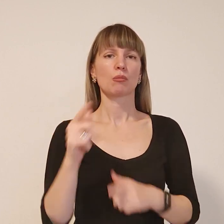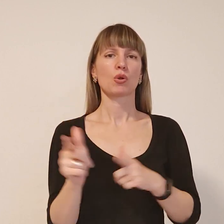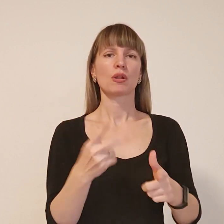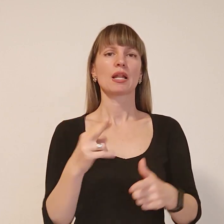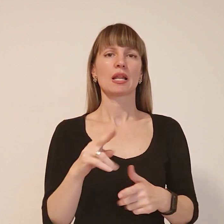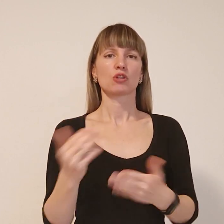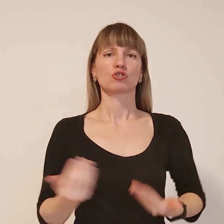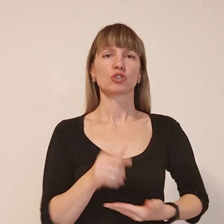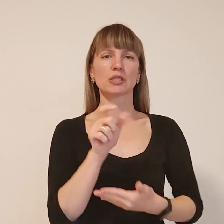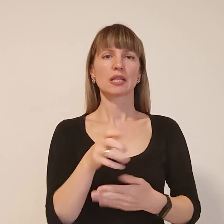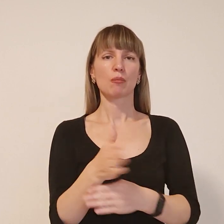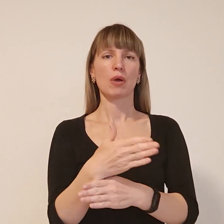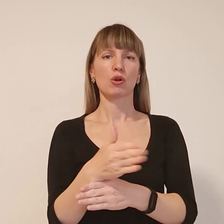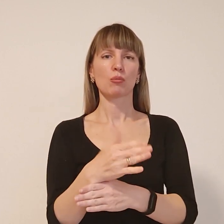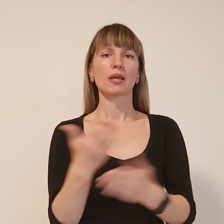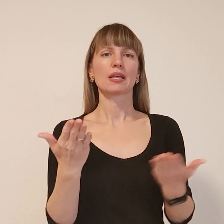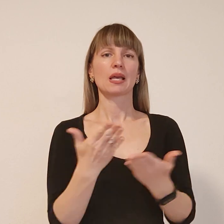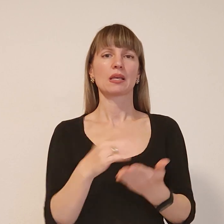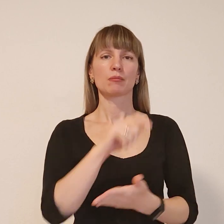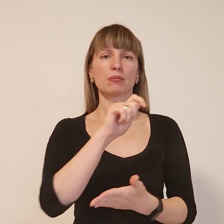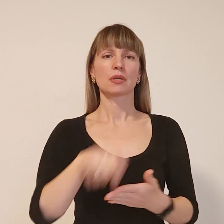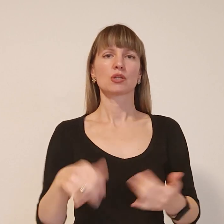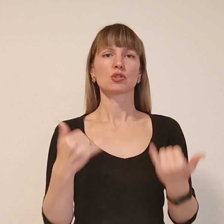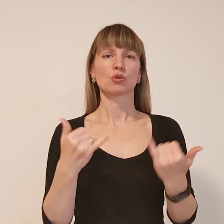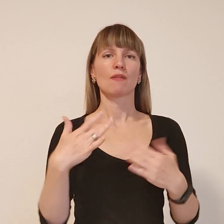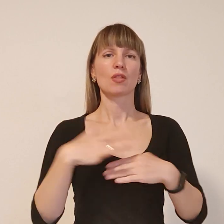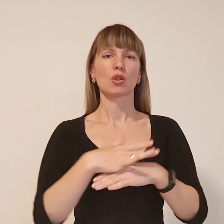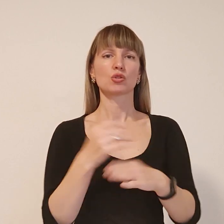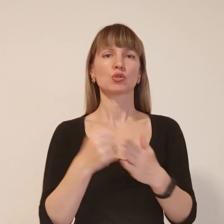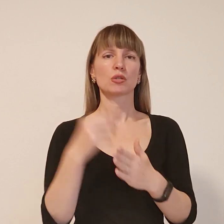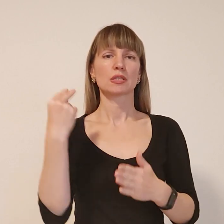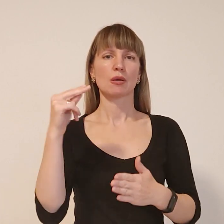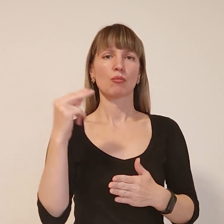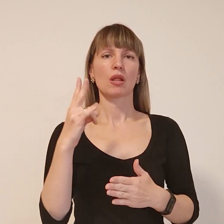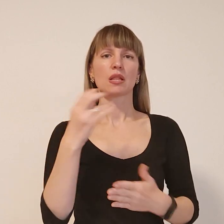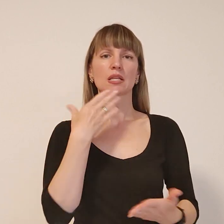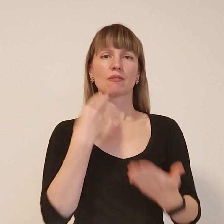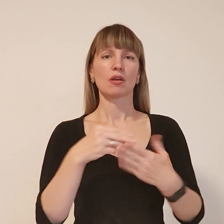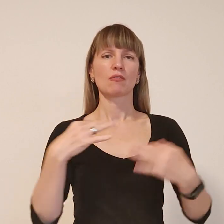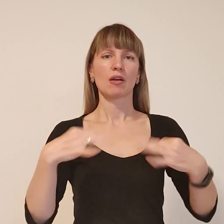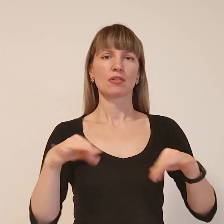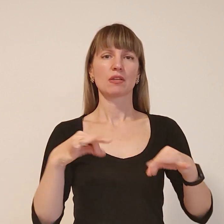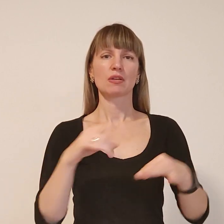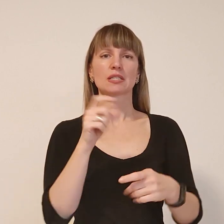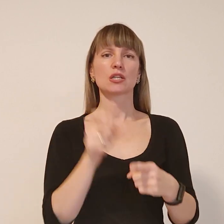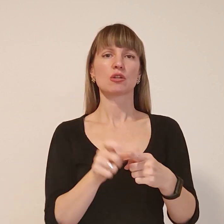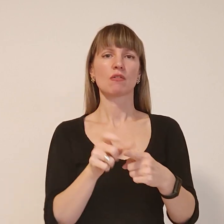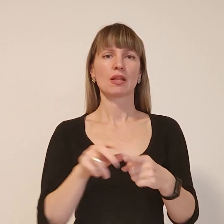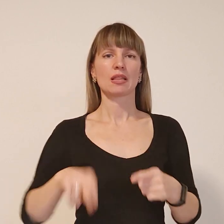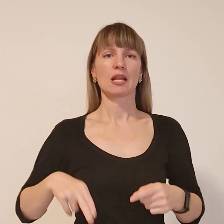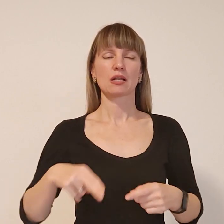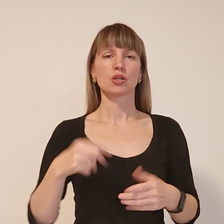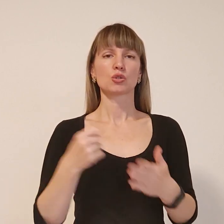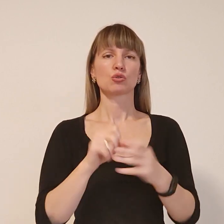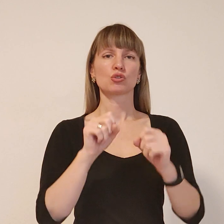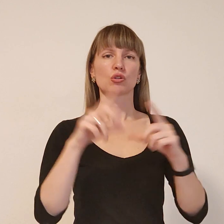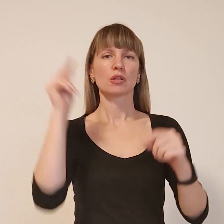для мешканців Маріуполя, які прибули сьогодні вночі до Запоріжжя на власних автівках. За словами директорки дошкільного навчального